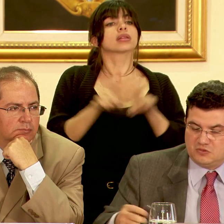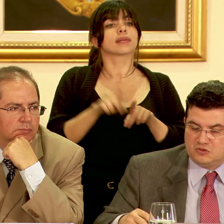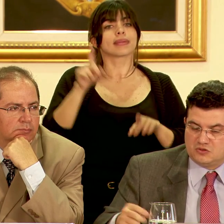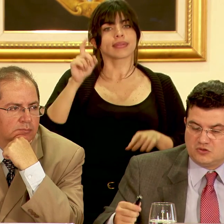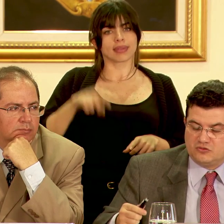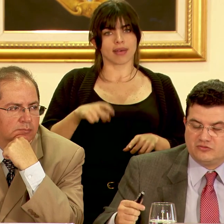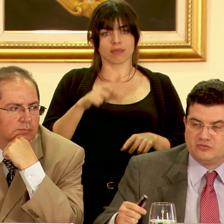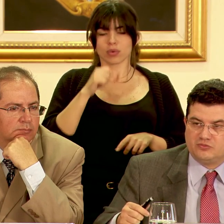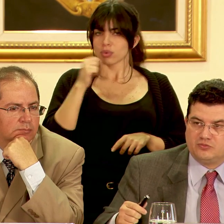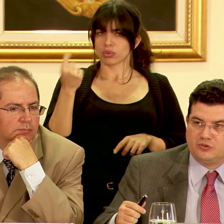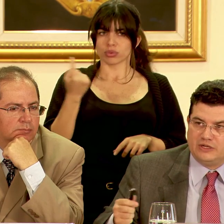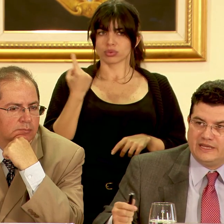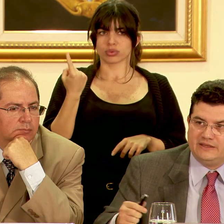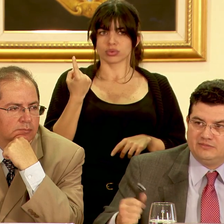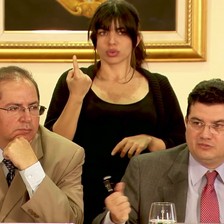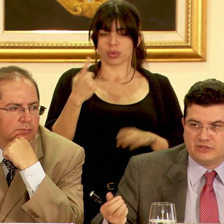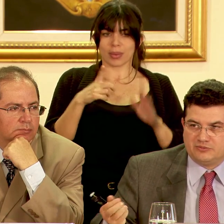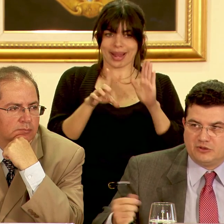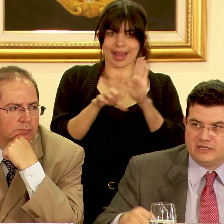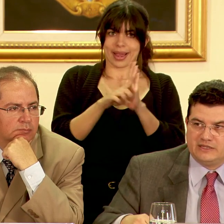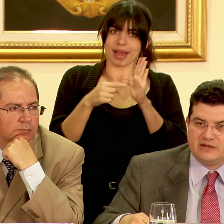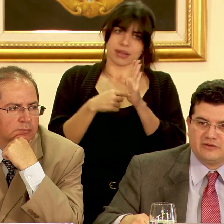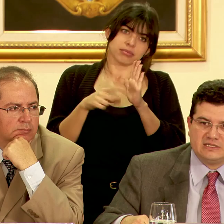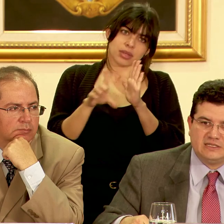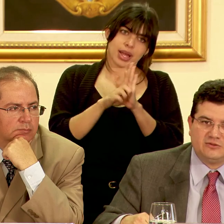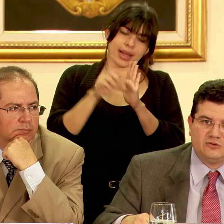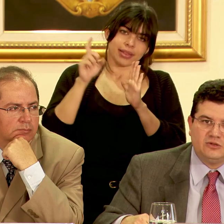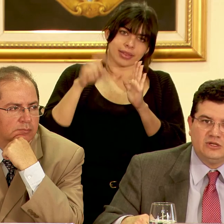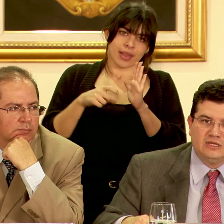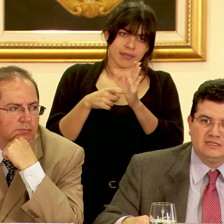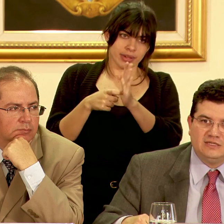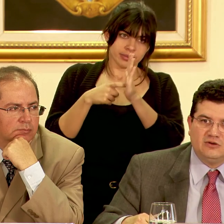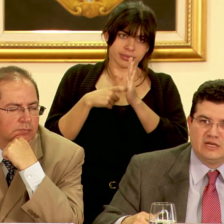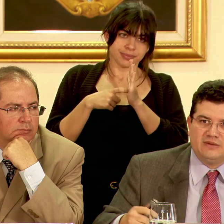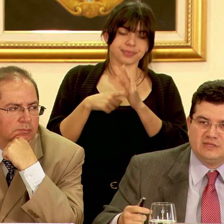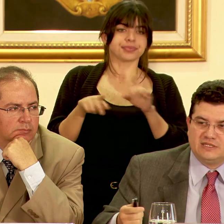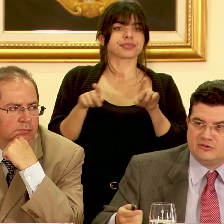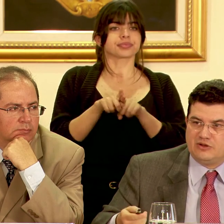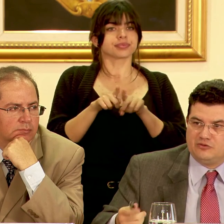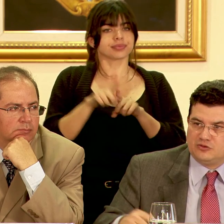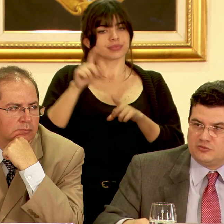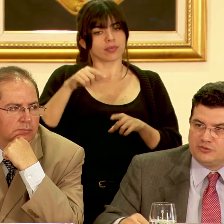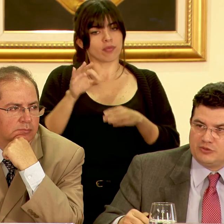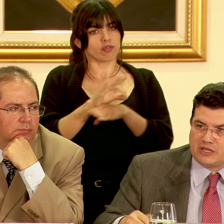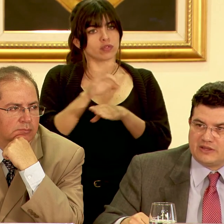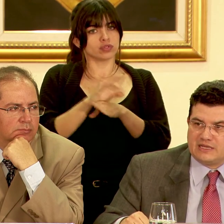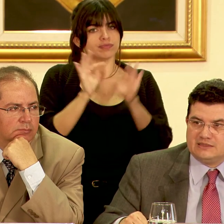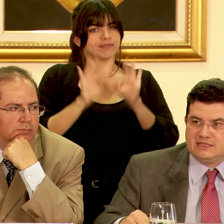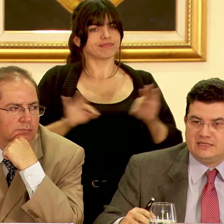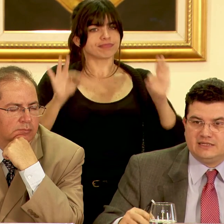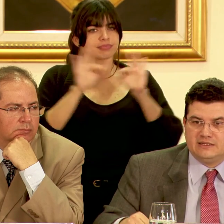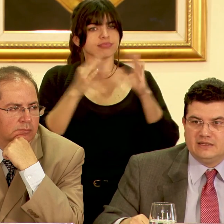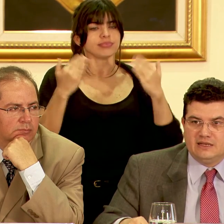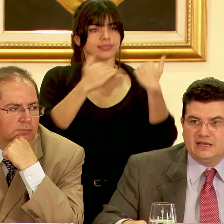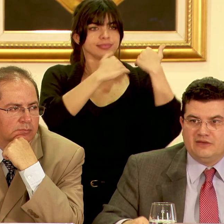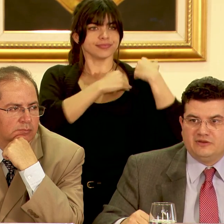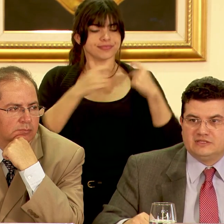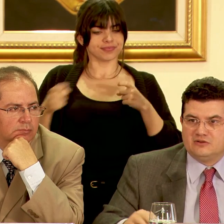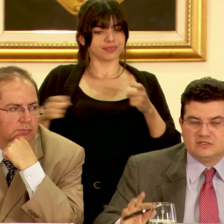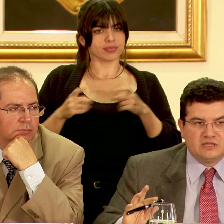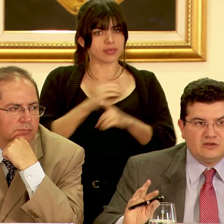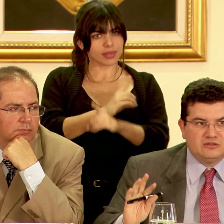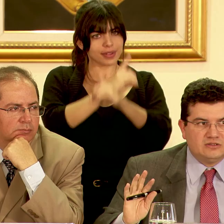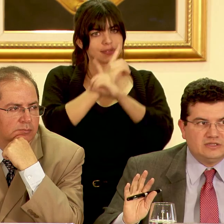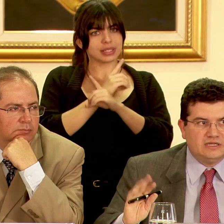no sólo por ley porque por ley tiene el requisito sino que además tiene una función muy importante que es dirigir la